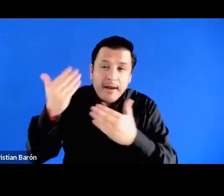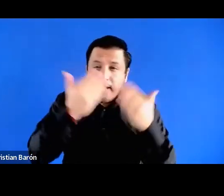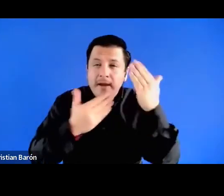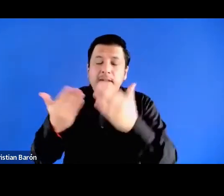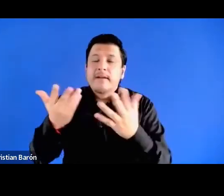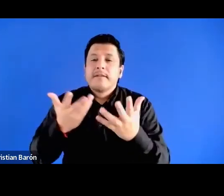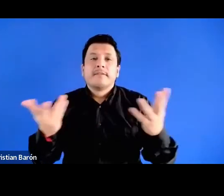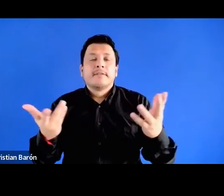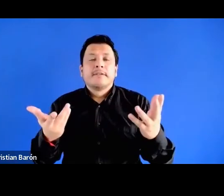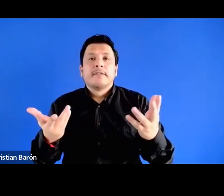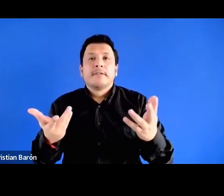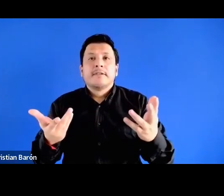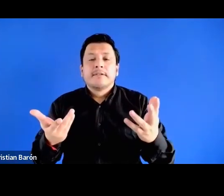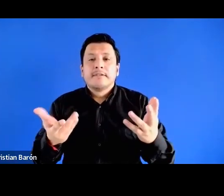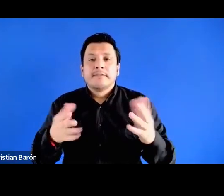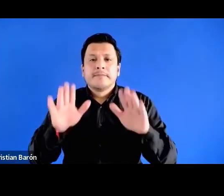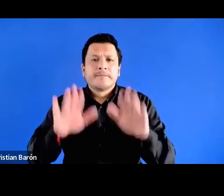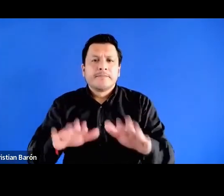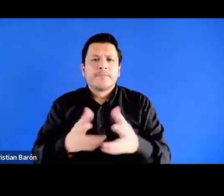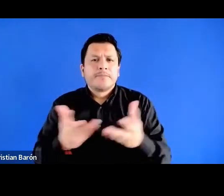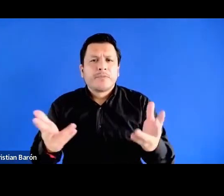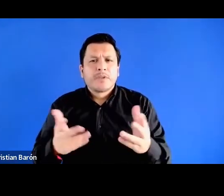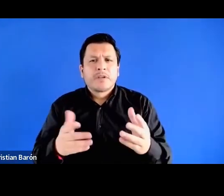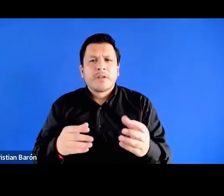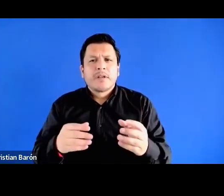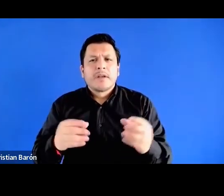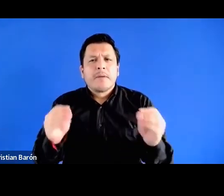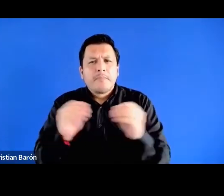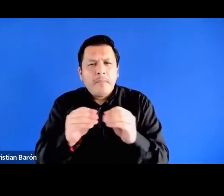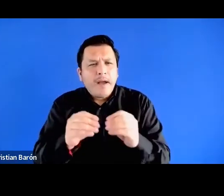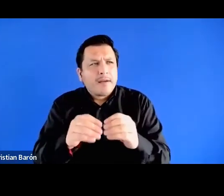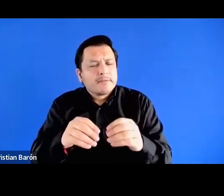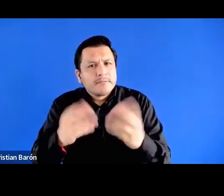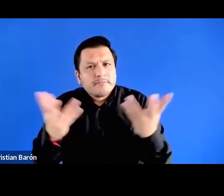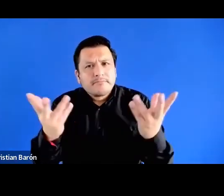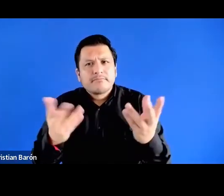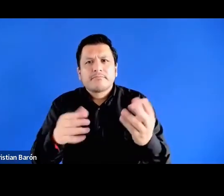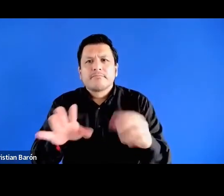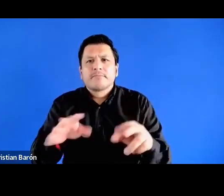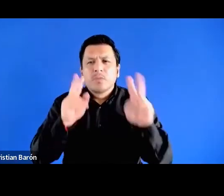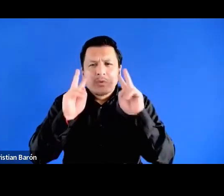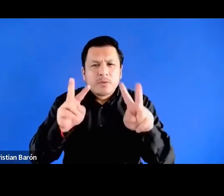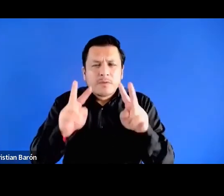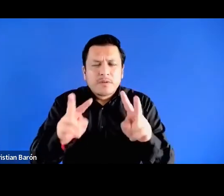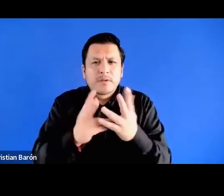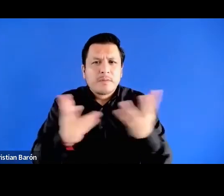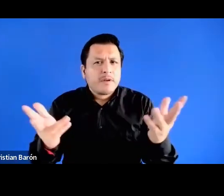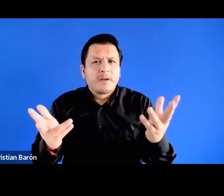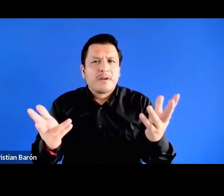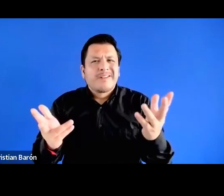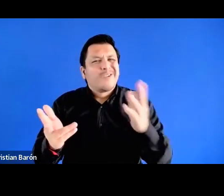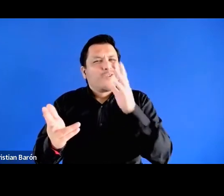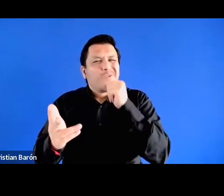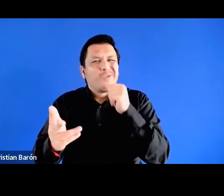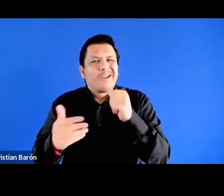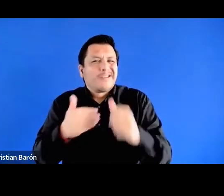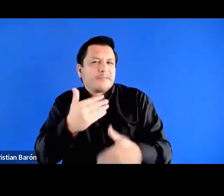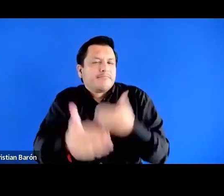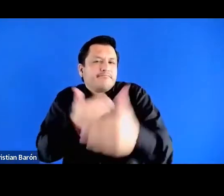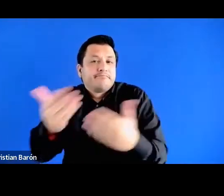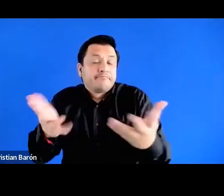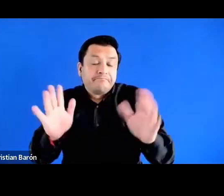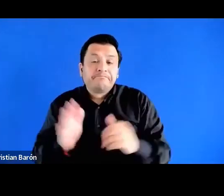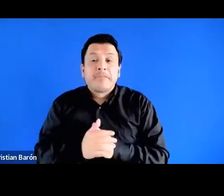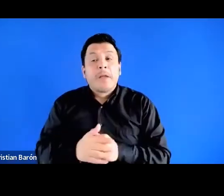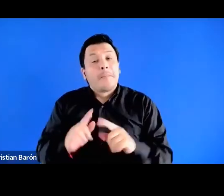de desempaquetar, de observar, pues no, no vamos a poder ni siquiera avanzar. Me voy con